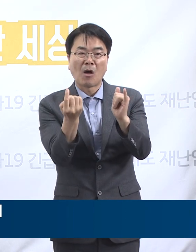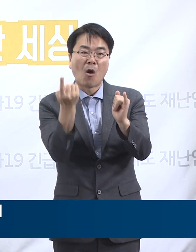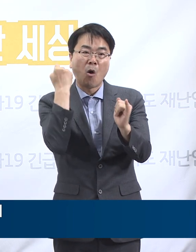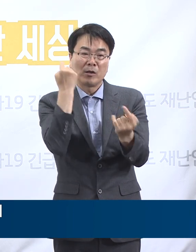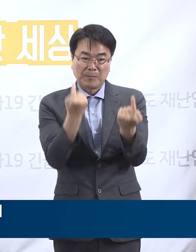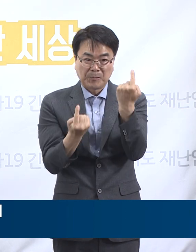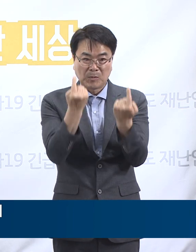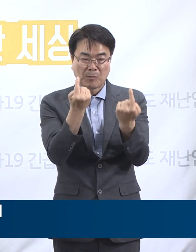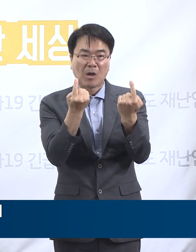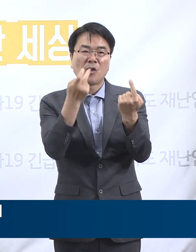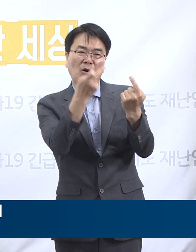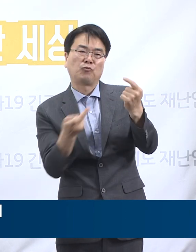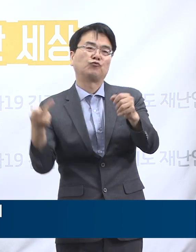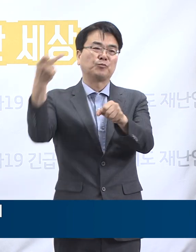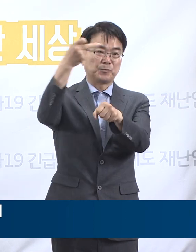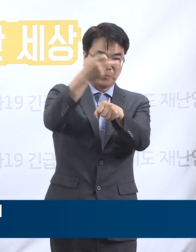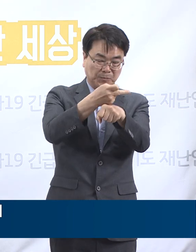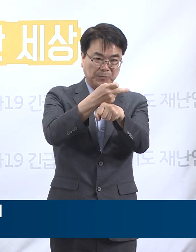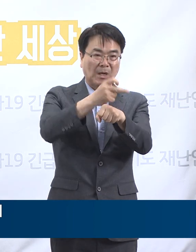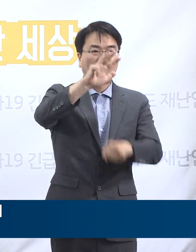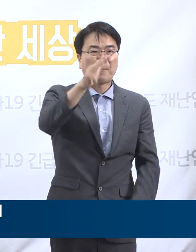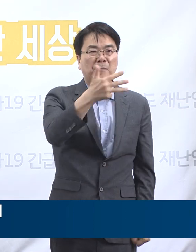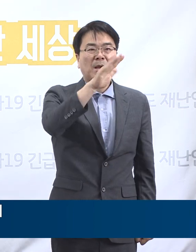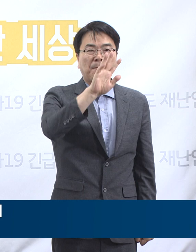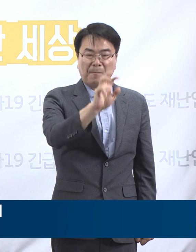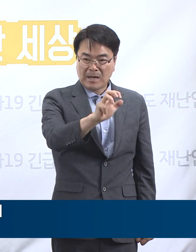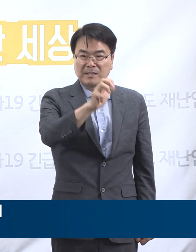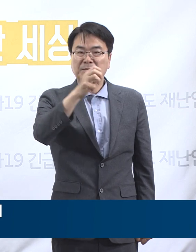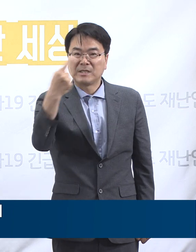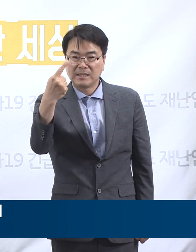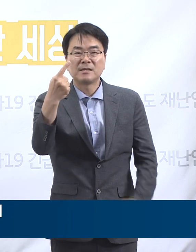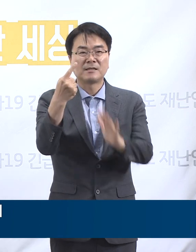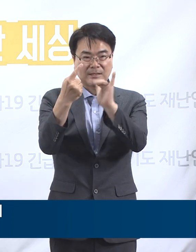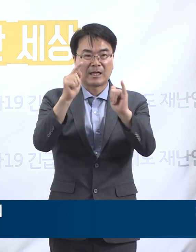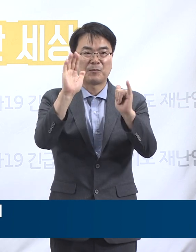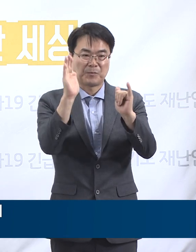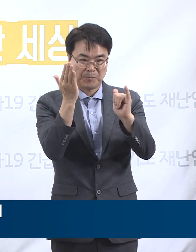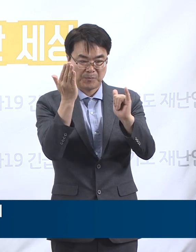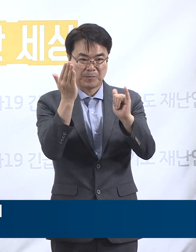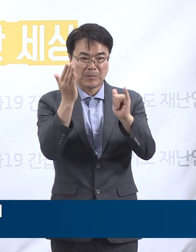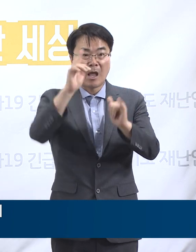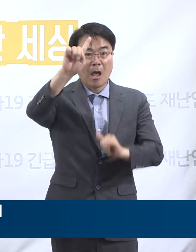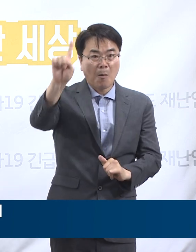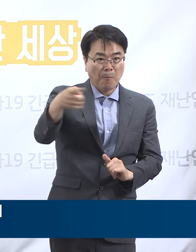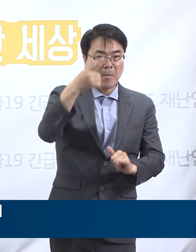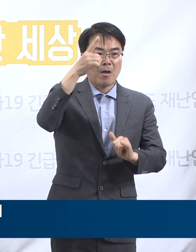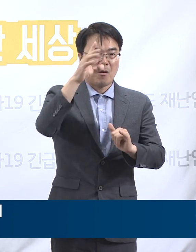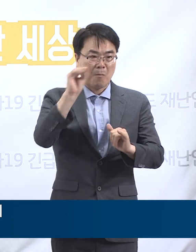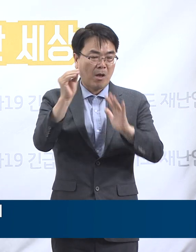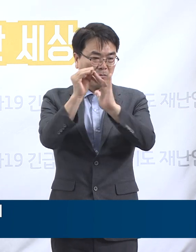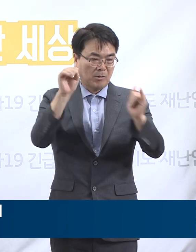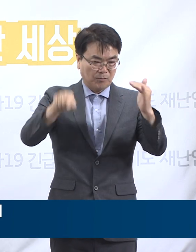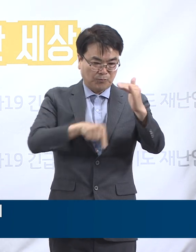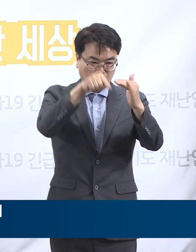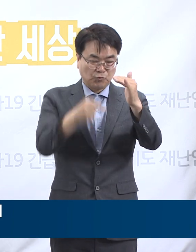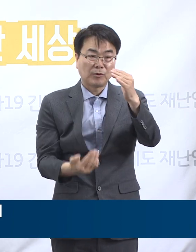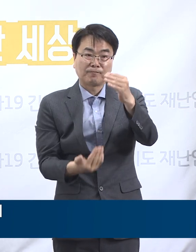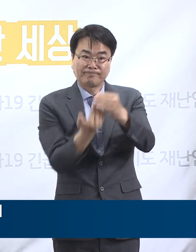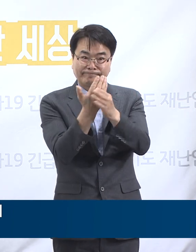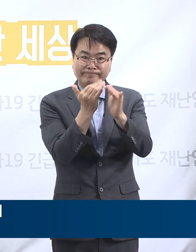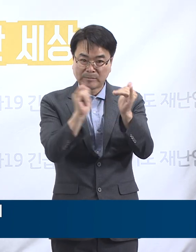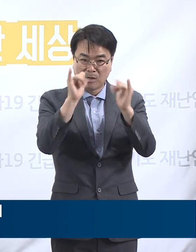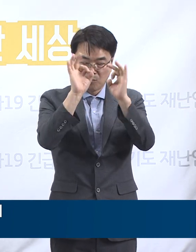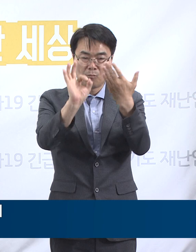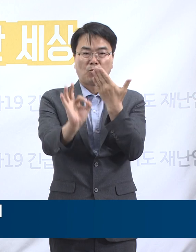0시 대비 12명이 증가한 총 881명입니다. 인구 100만 명당 확진자 발생 수는 64